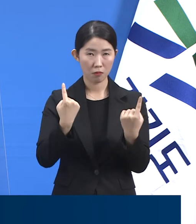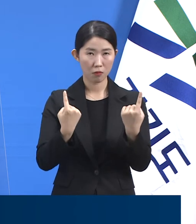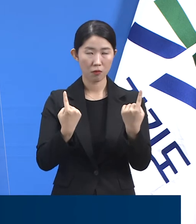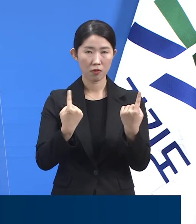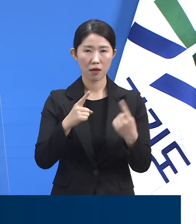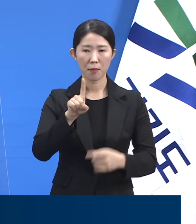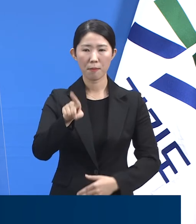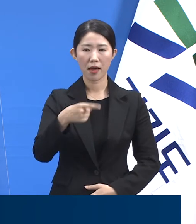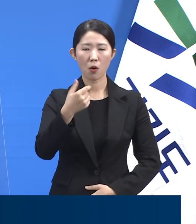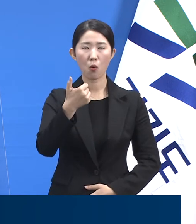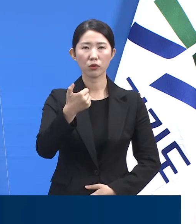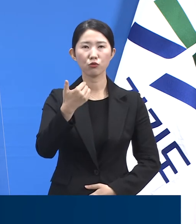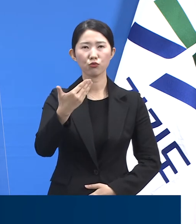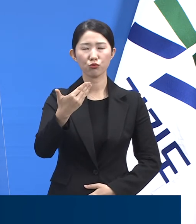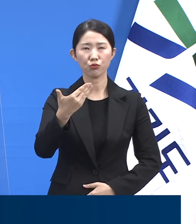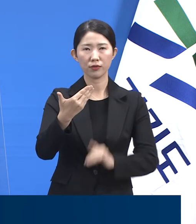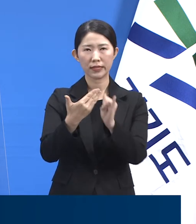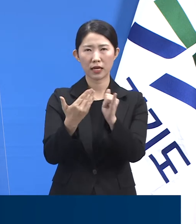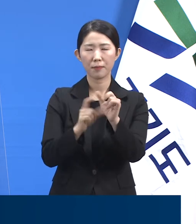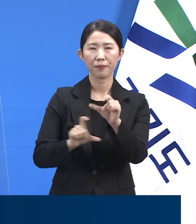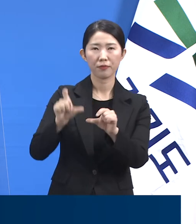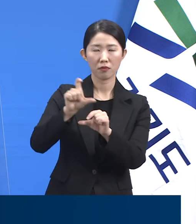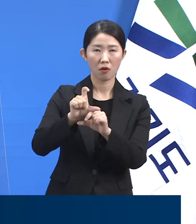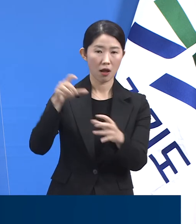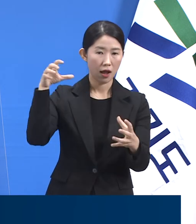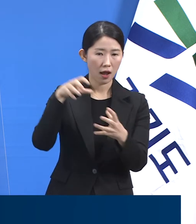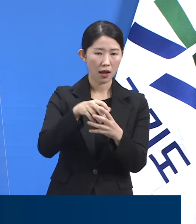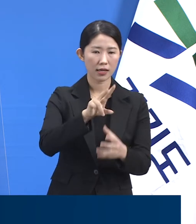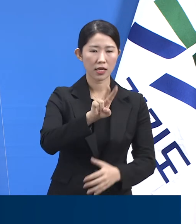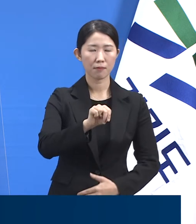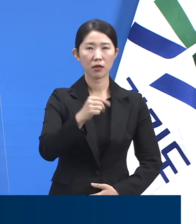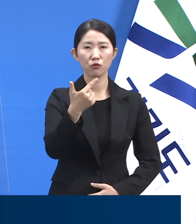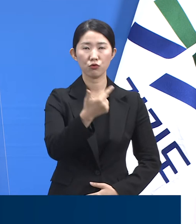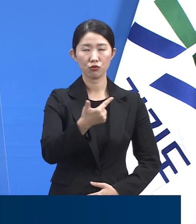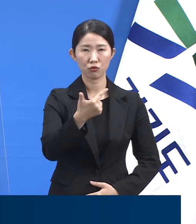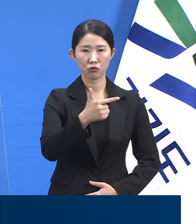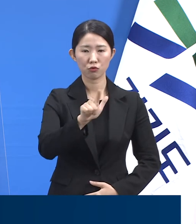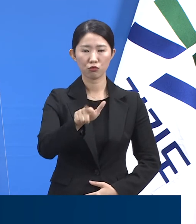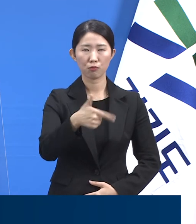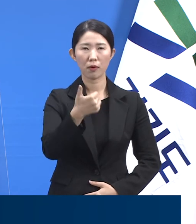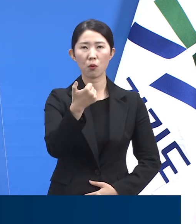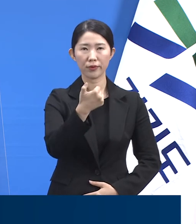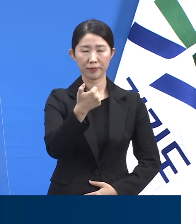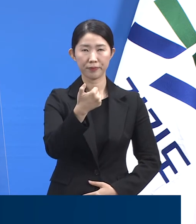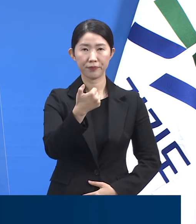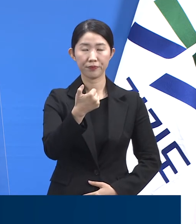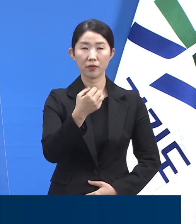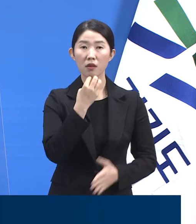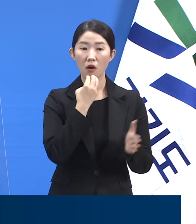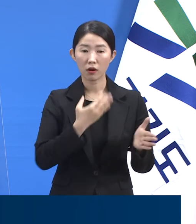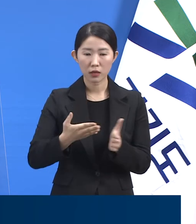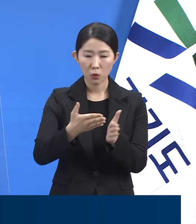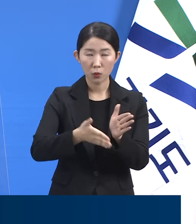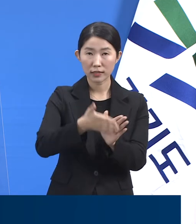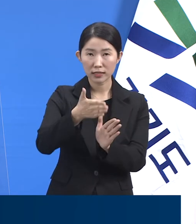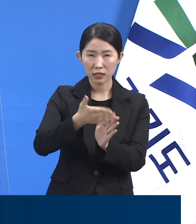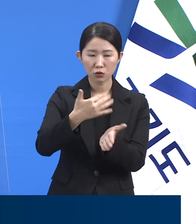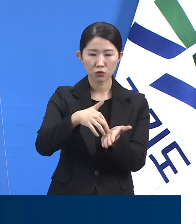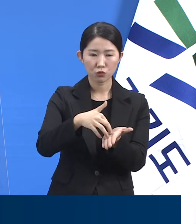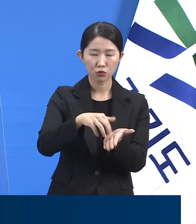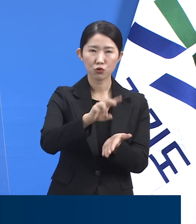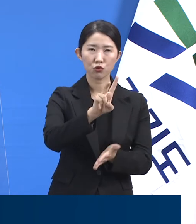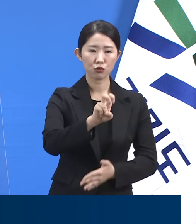159명이 증가한 총 2만 6천 650명입니다. 도내 28개 시군에서